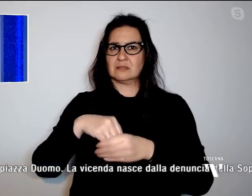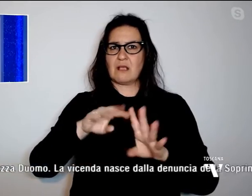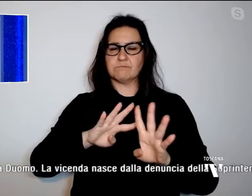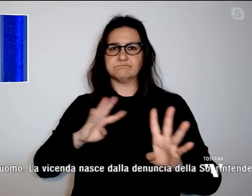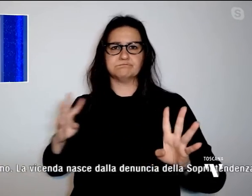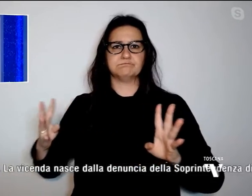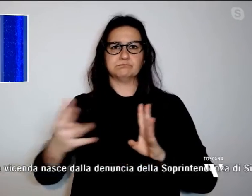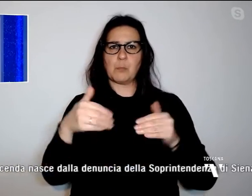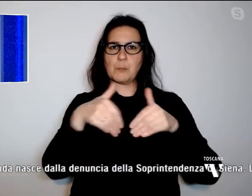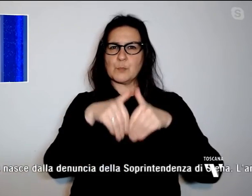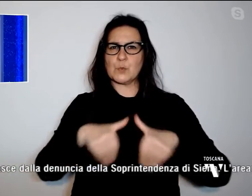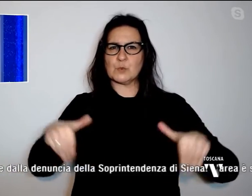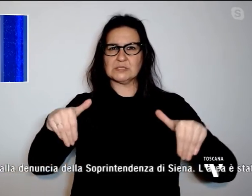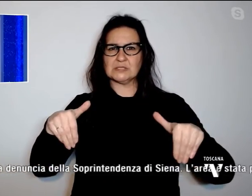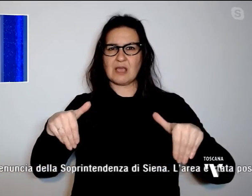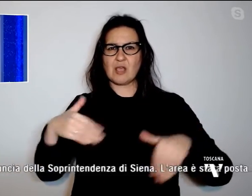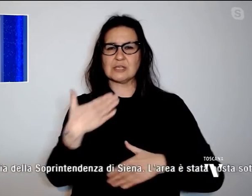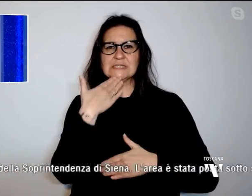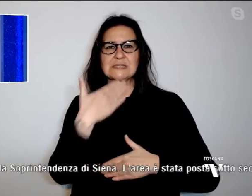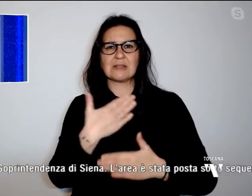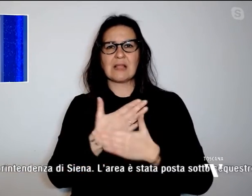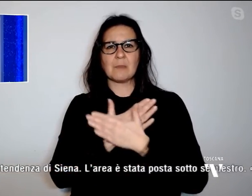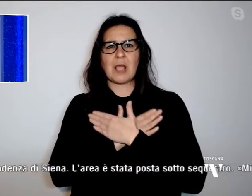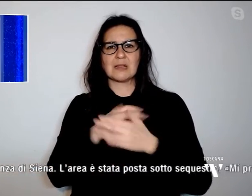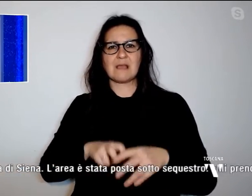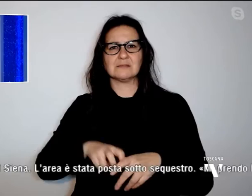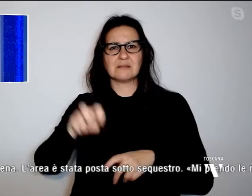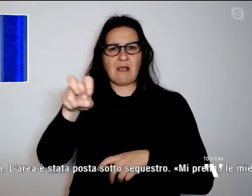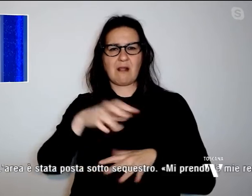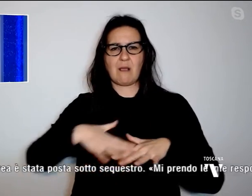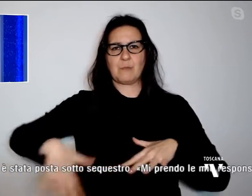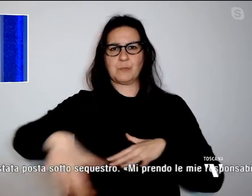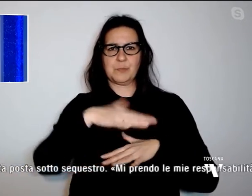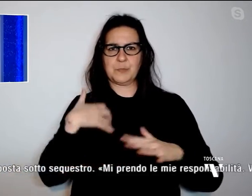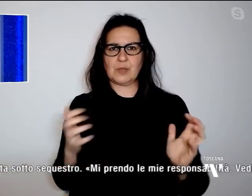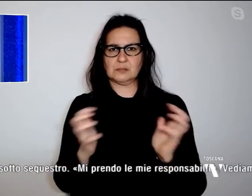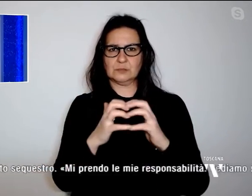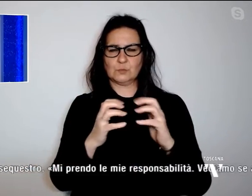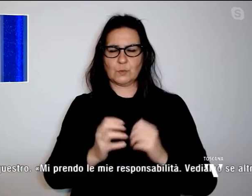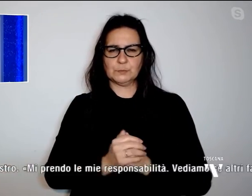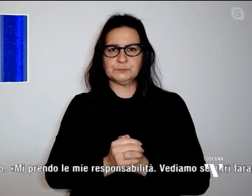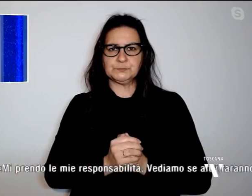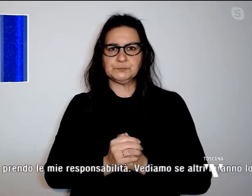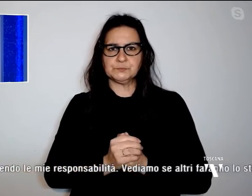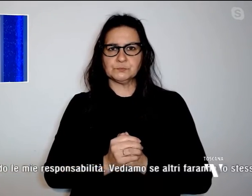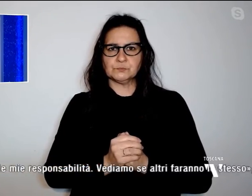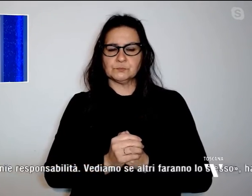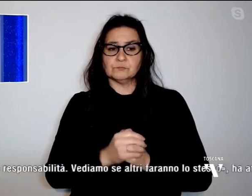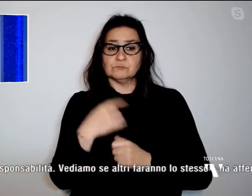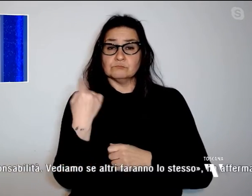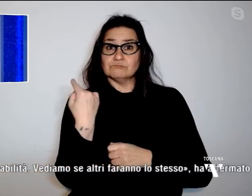della Santa Maria della Scala, in Piazza Duomo. La vicenda nasce dalla denuncia della